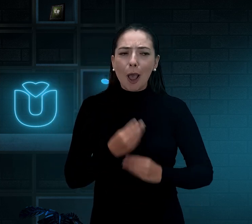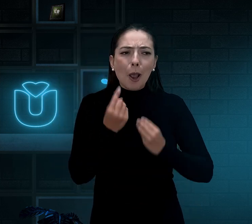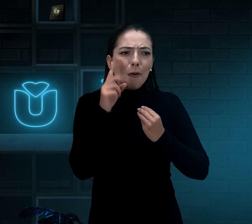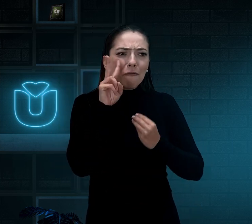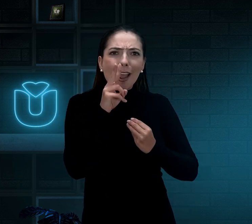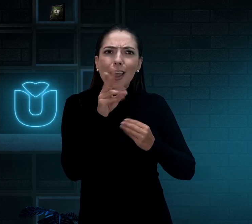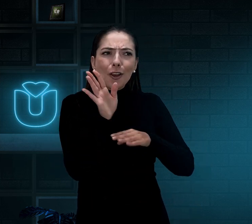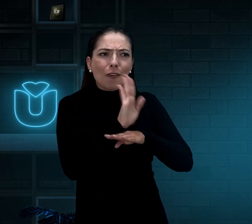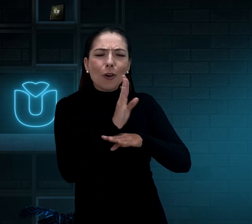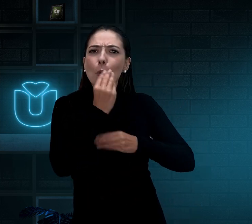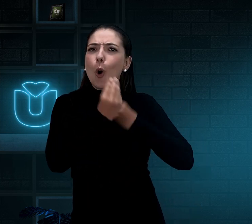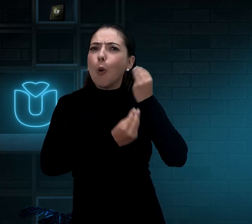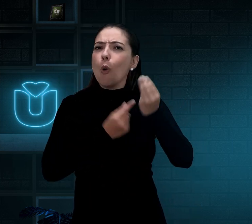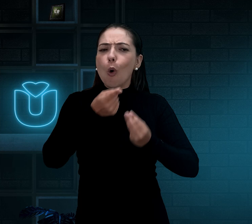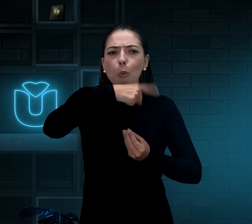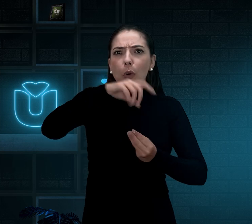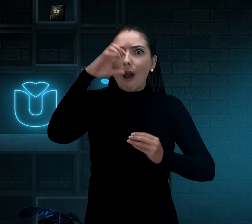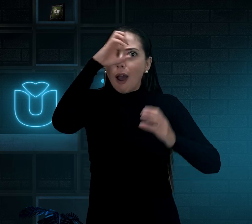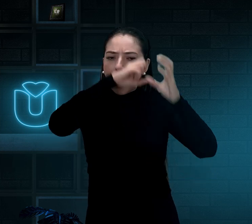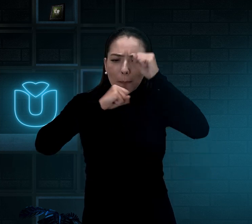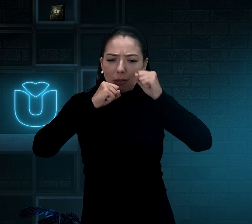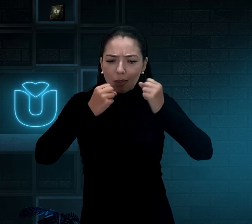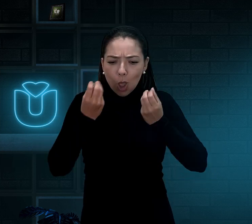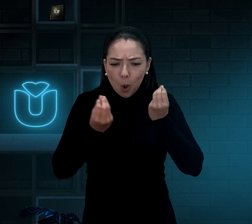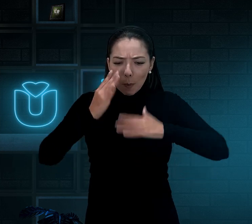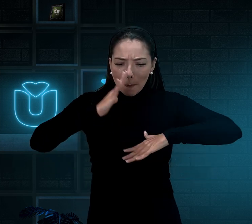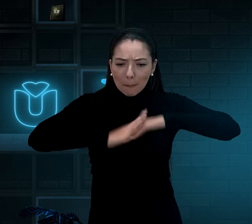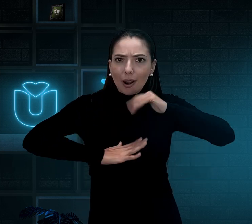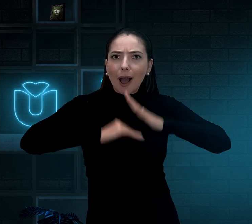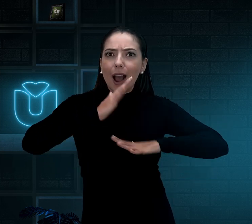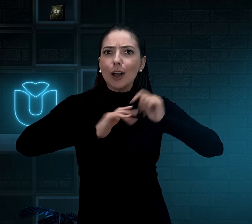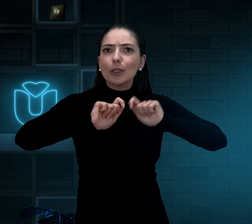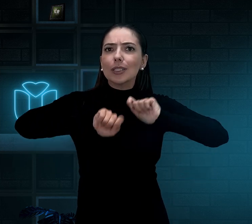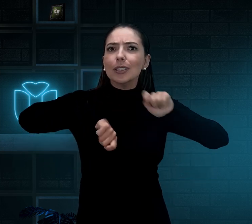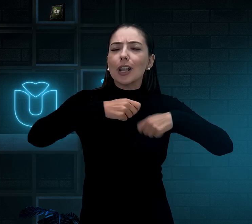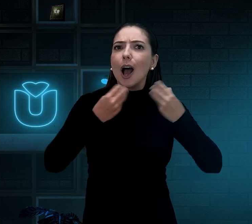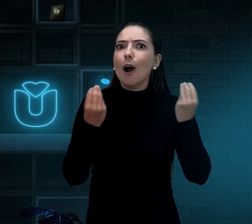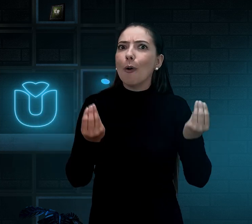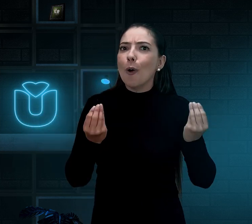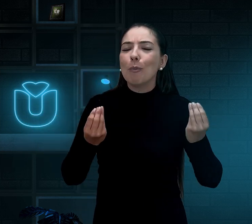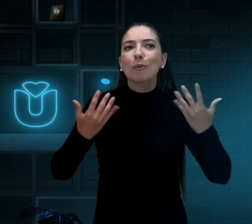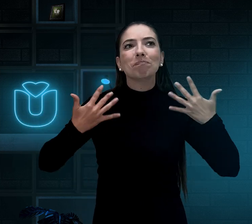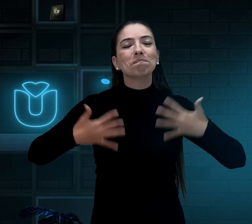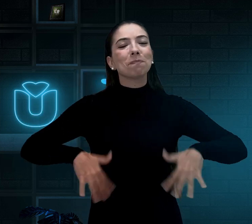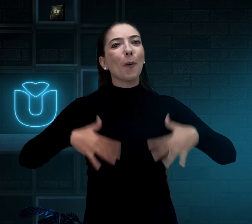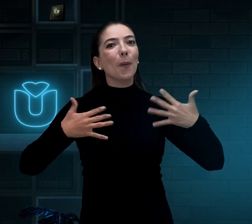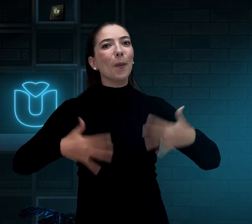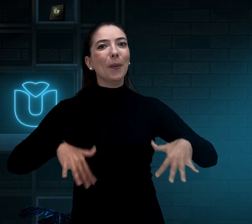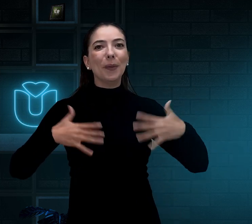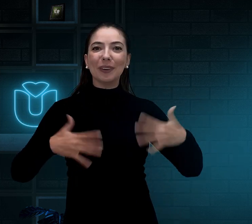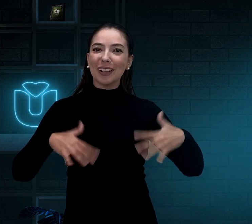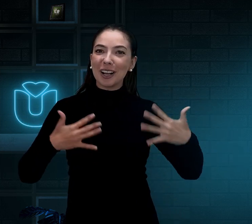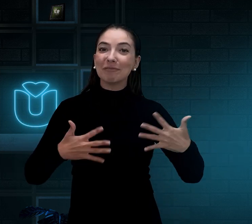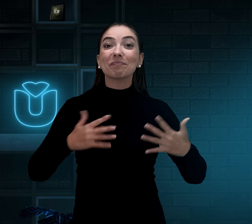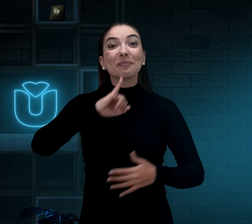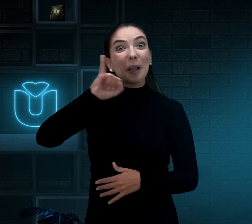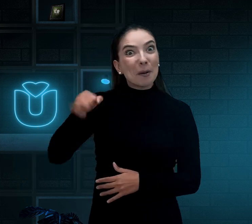Vocês vão ver no filme como ela aprendeu na prática da sinalização. Maravilhoso, é uma